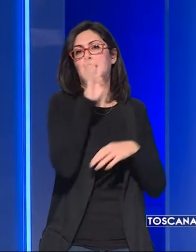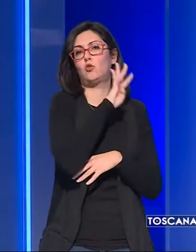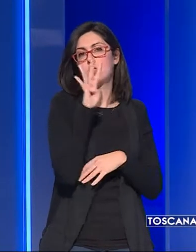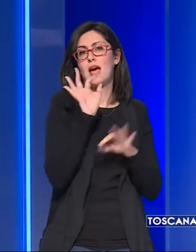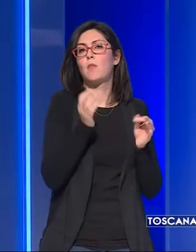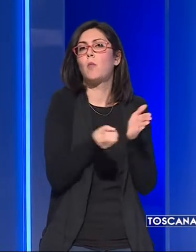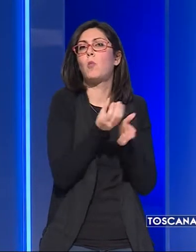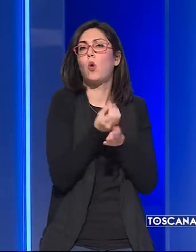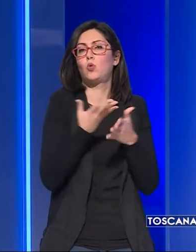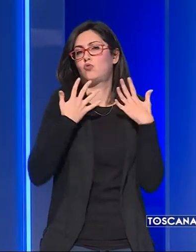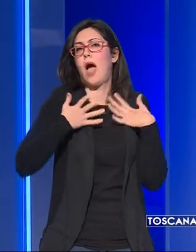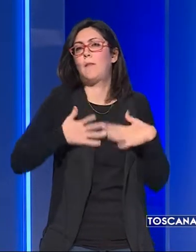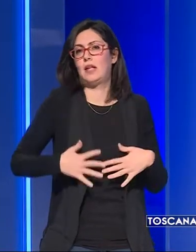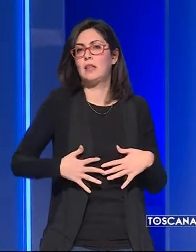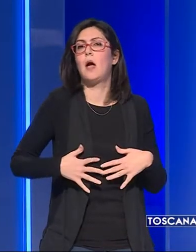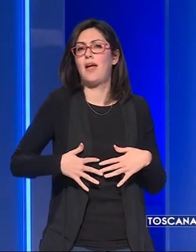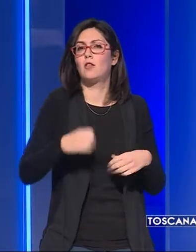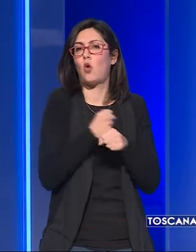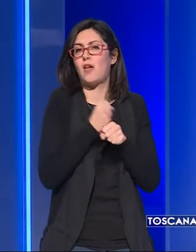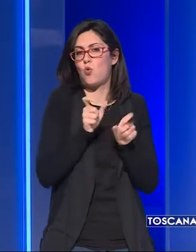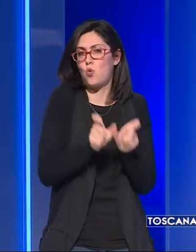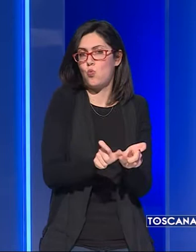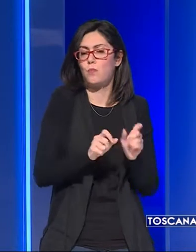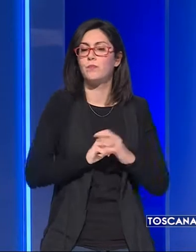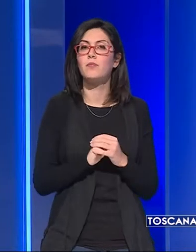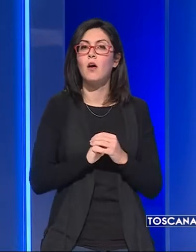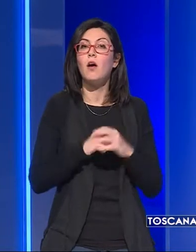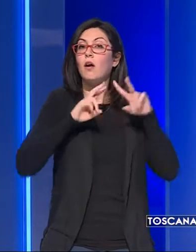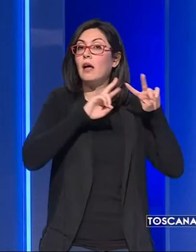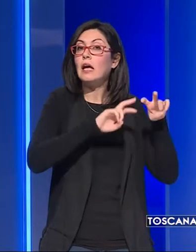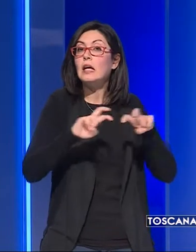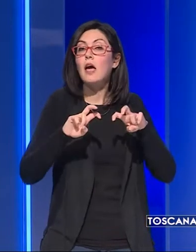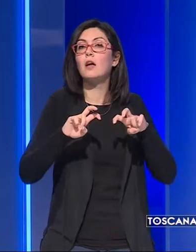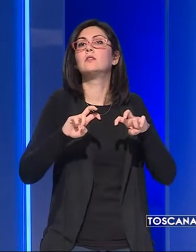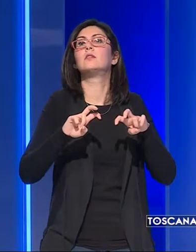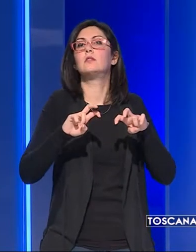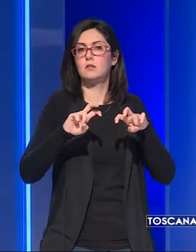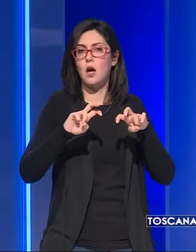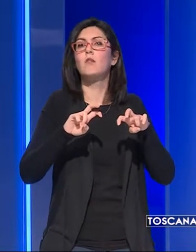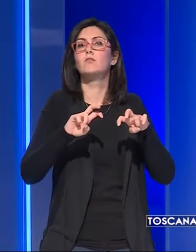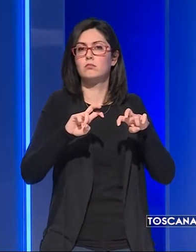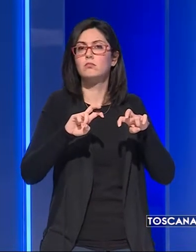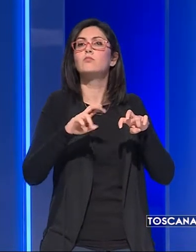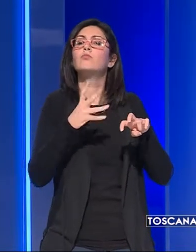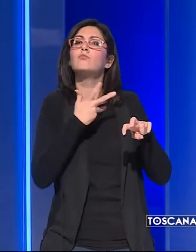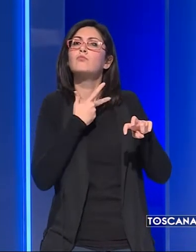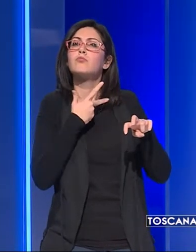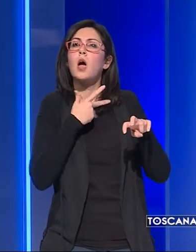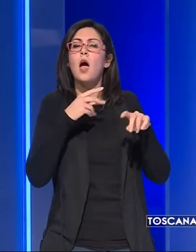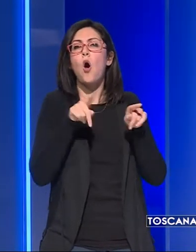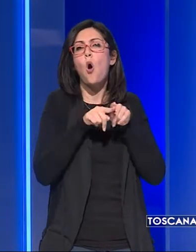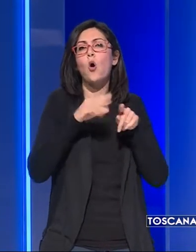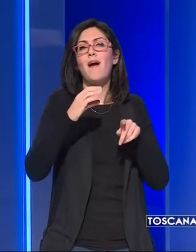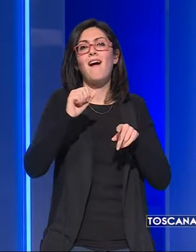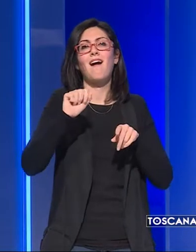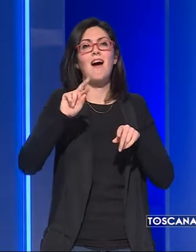producono capi di abbigliamento dal lavoro. L'inchiesta insomma avrebbe svelato l'esistenza di un cartello